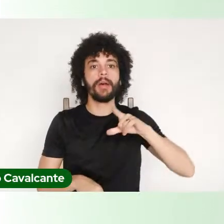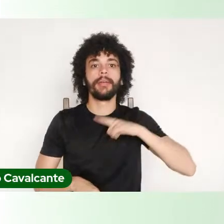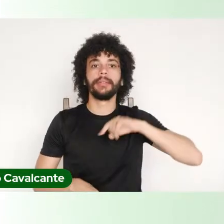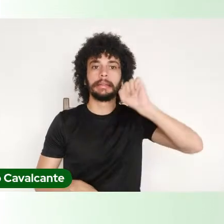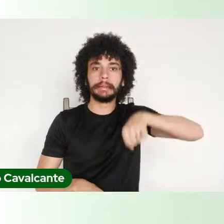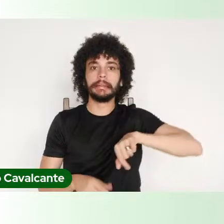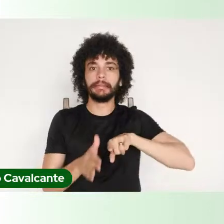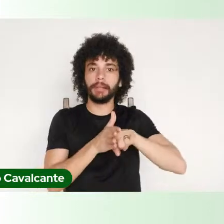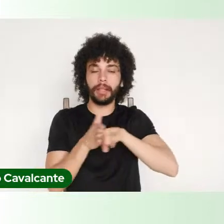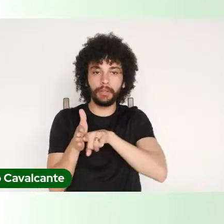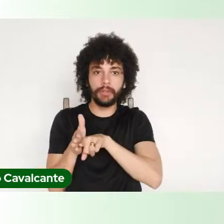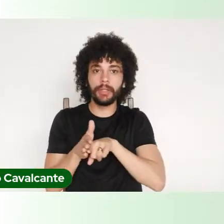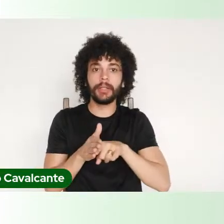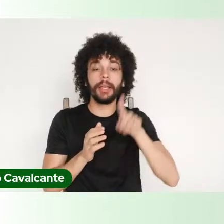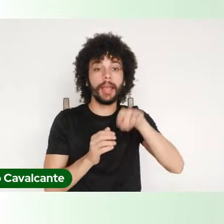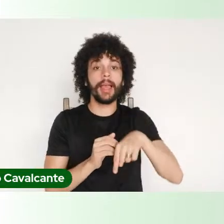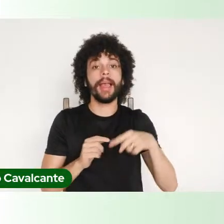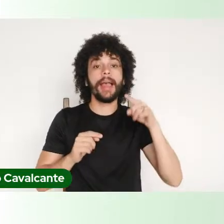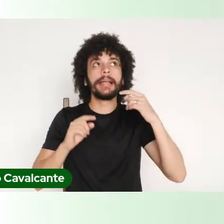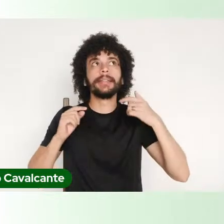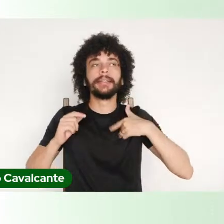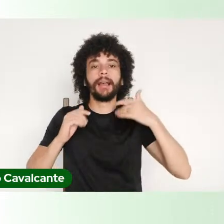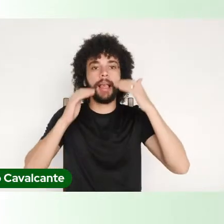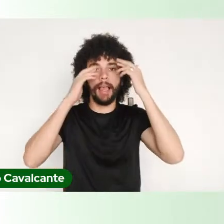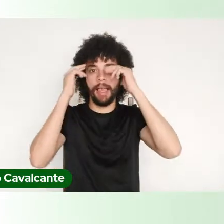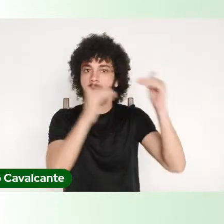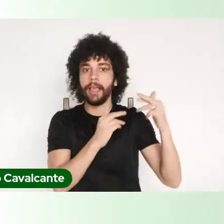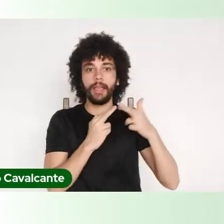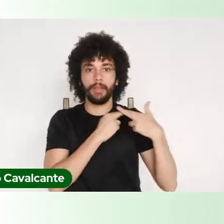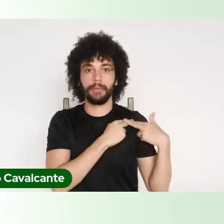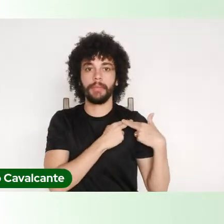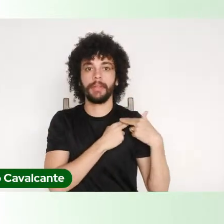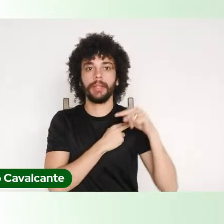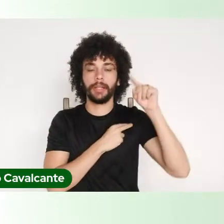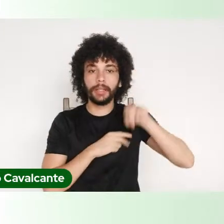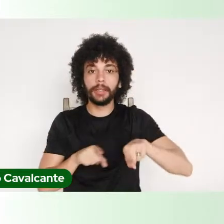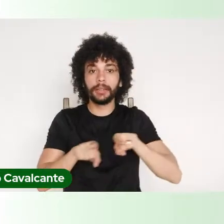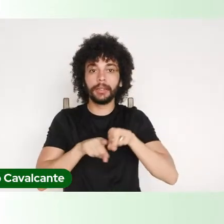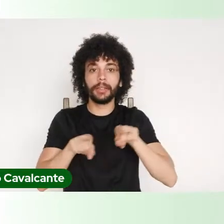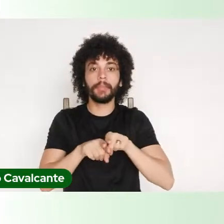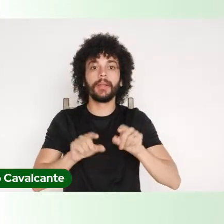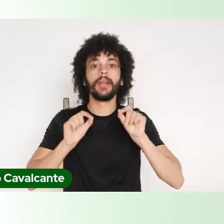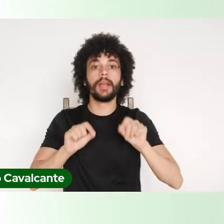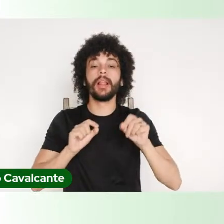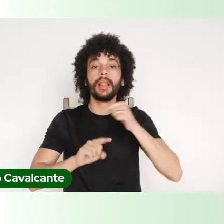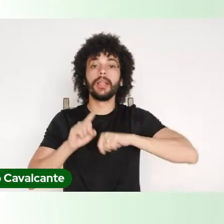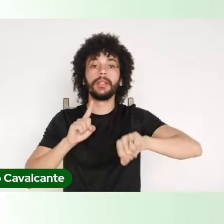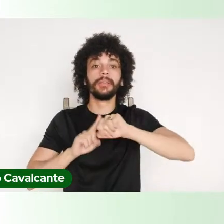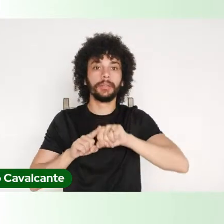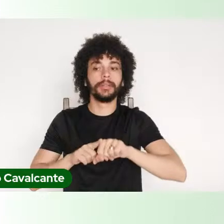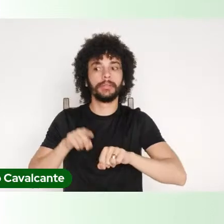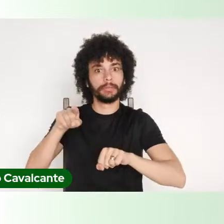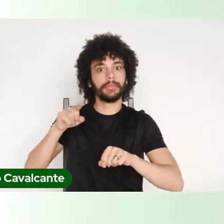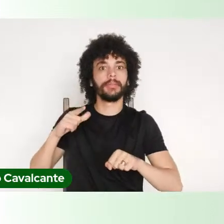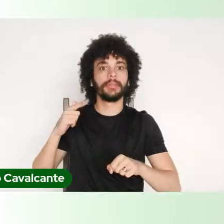cientistas, cabe a necessidade e a sociedade vai exigir de dar respostas,